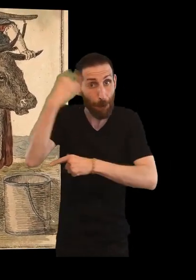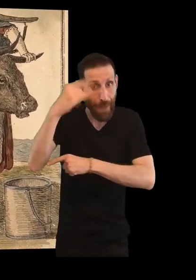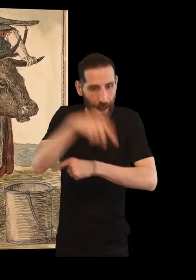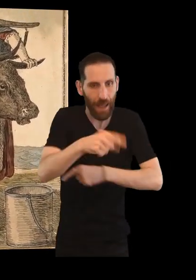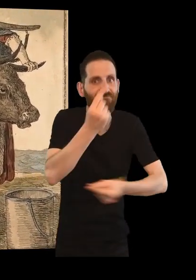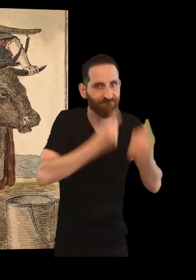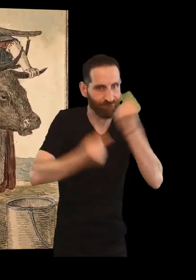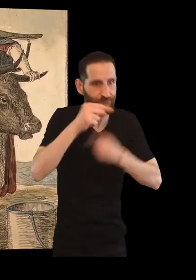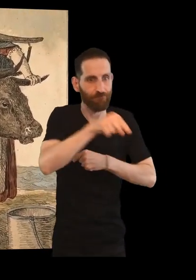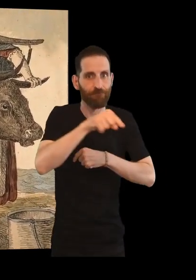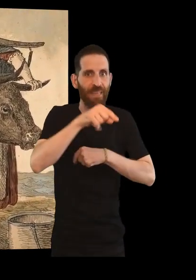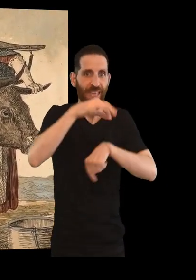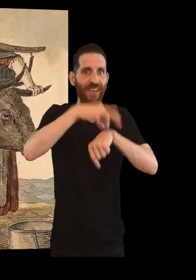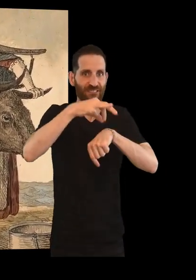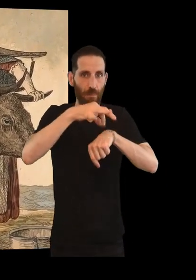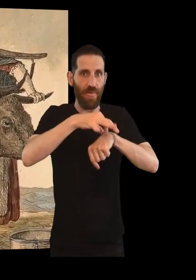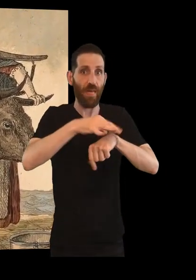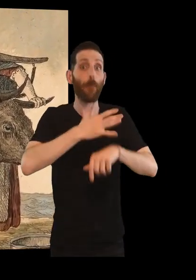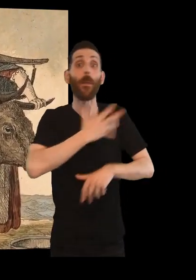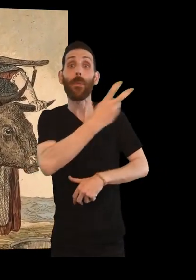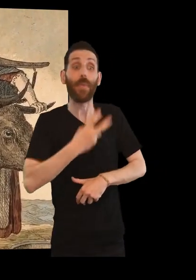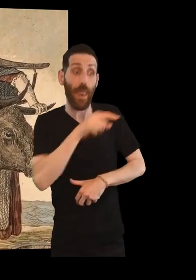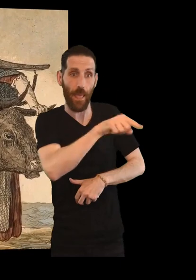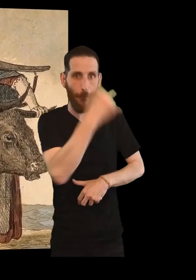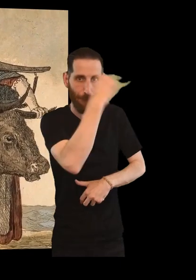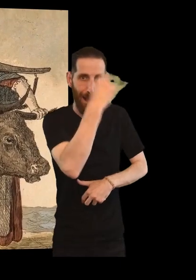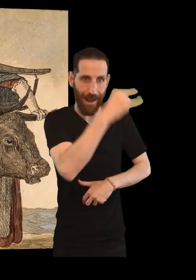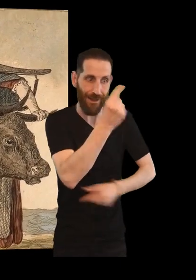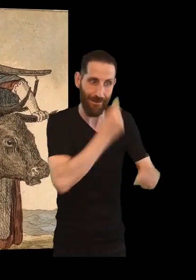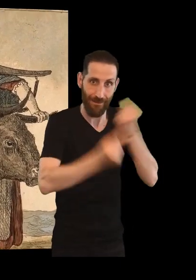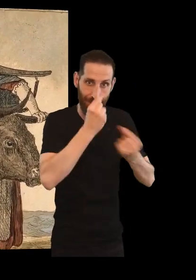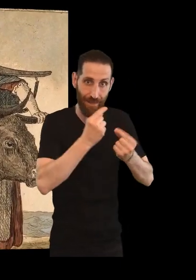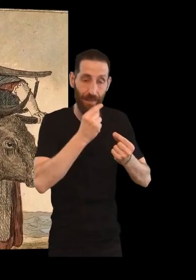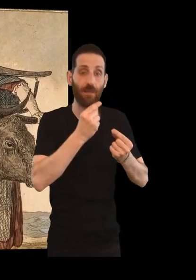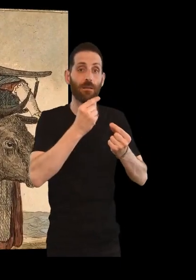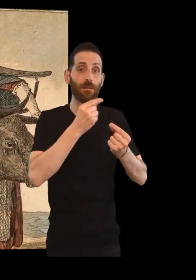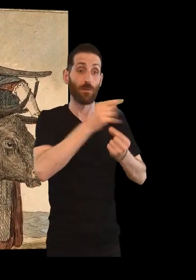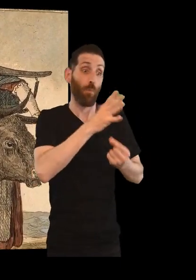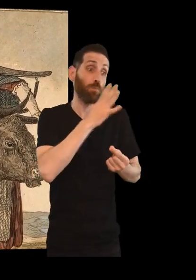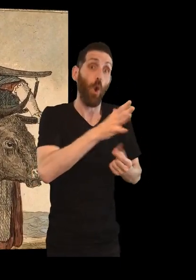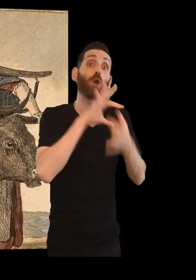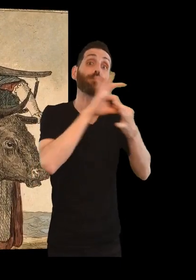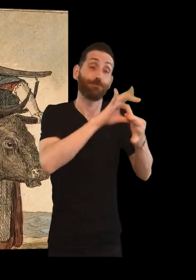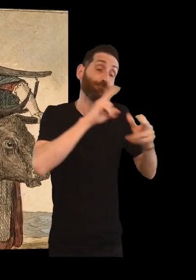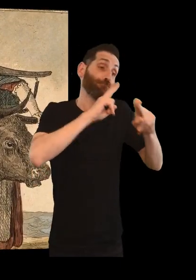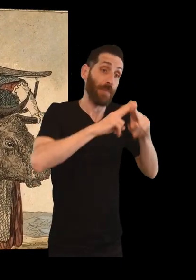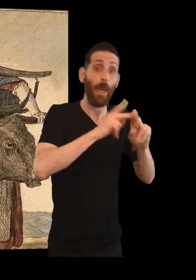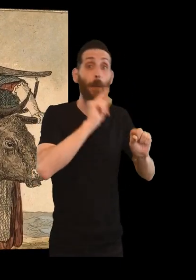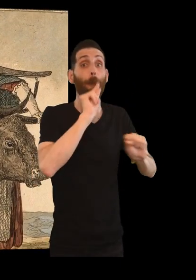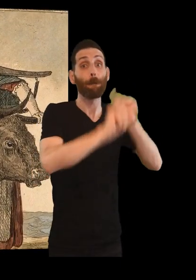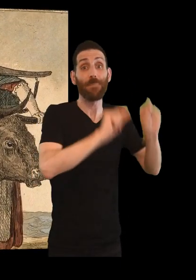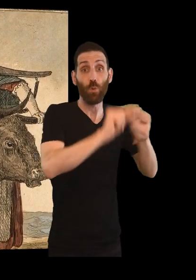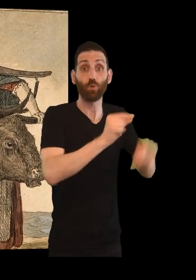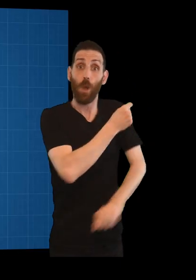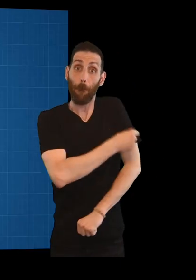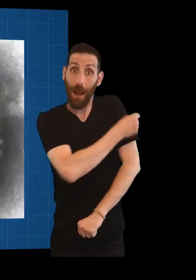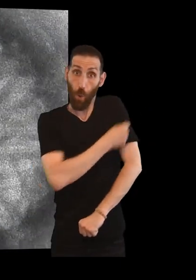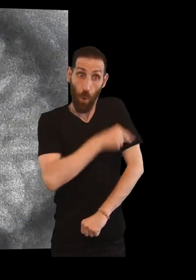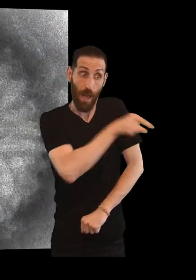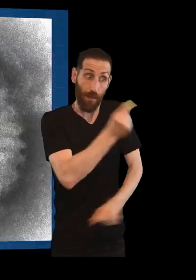infectadas por vacas que padecian a varíola bovina Que é producido polo virus